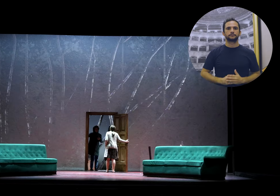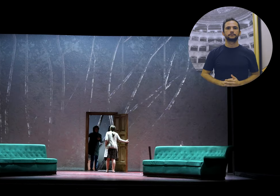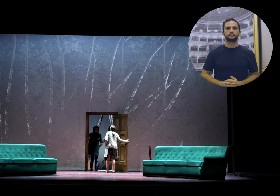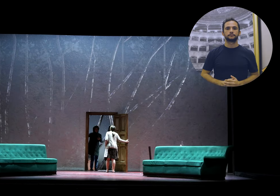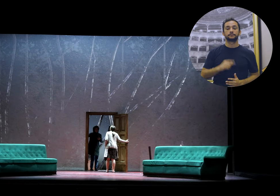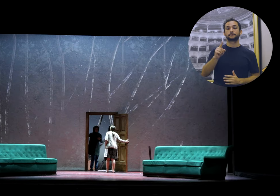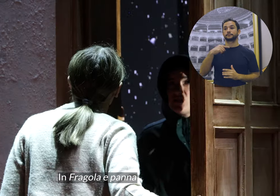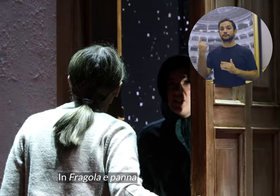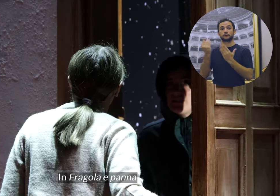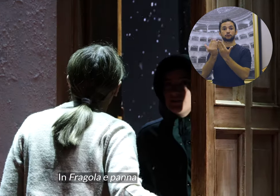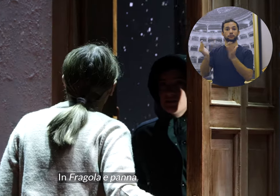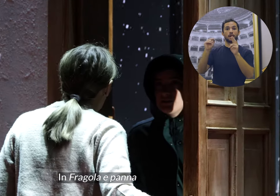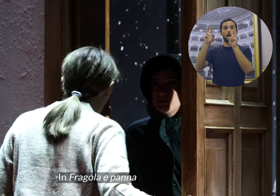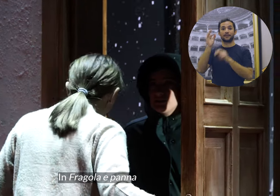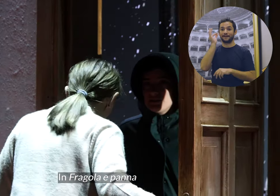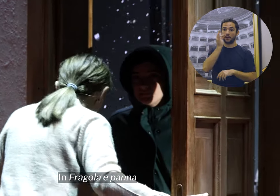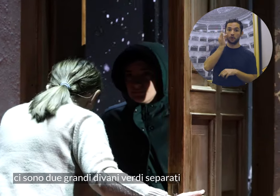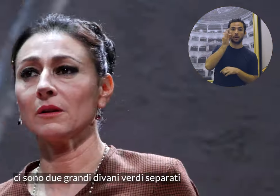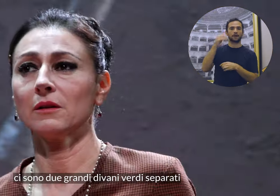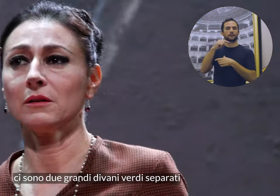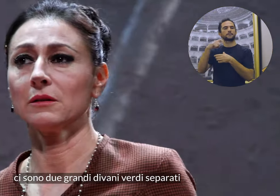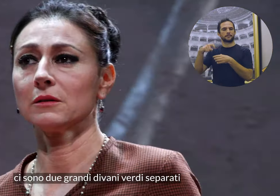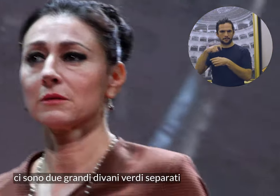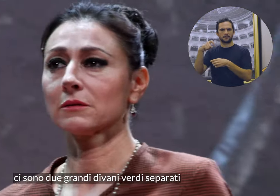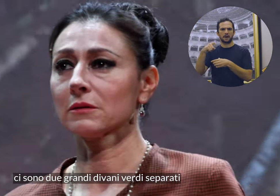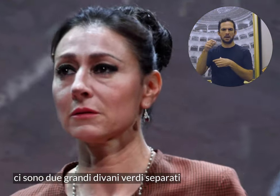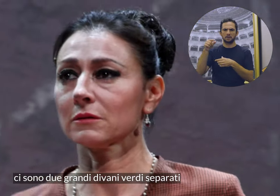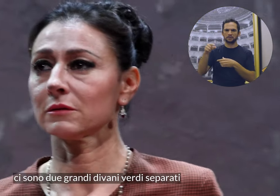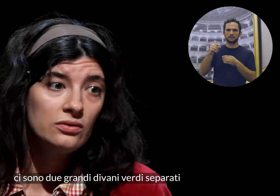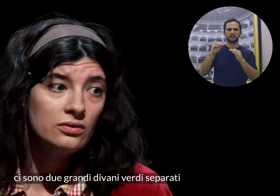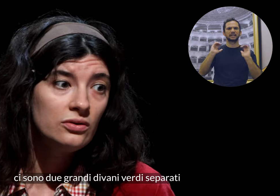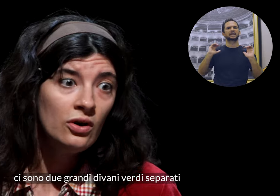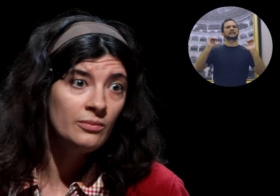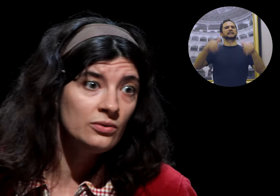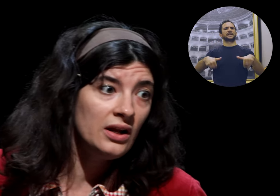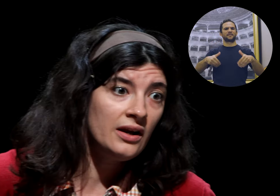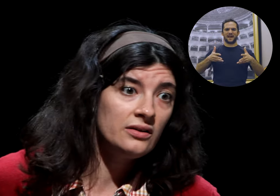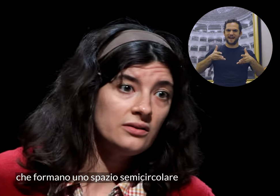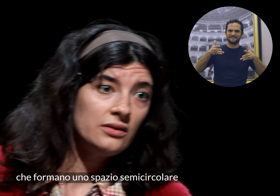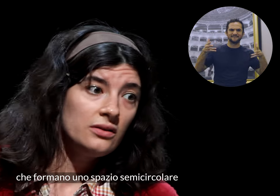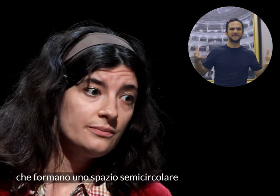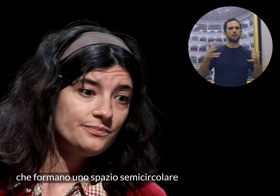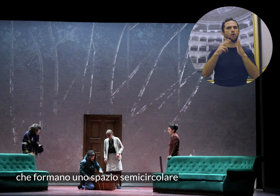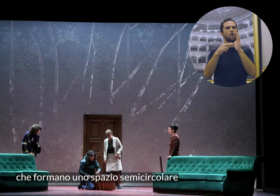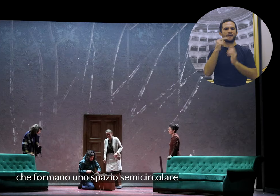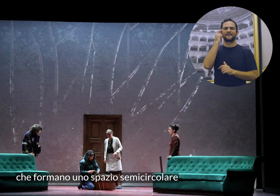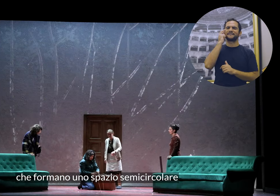In fragola e panna ci sono due grandi divani verdi separati che